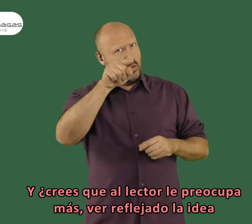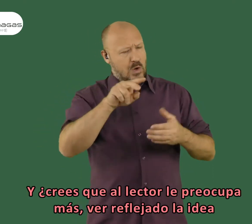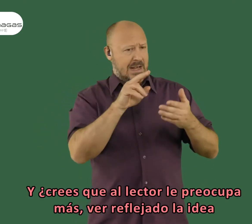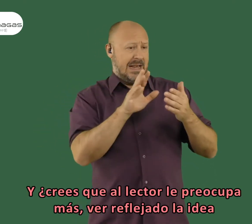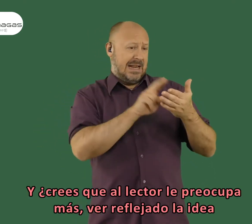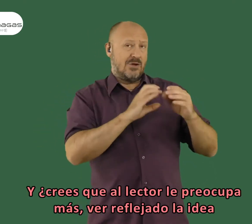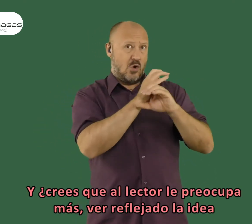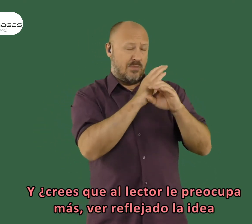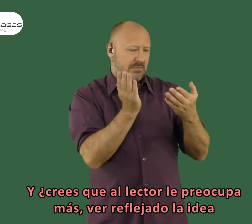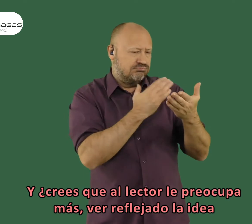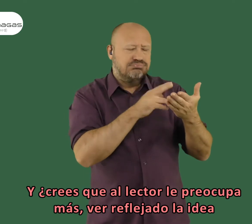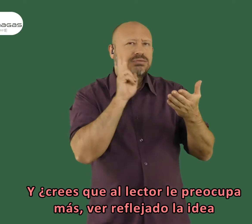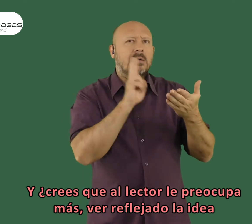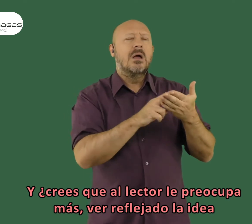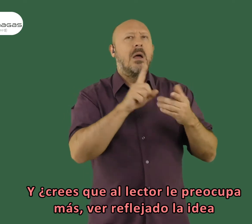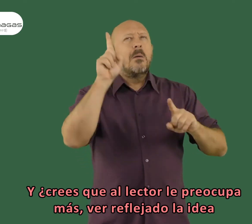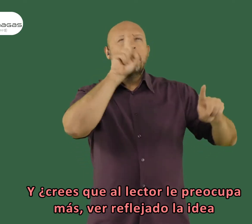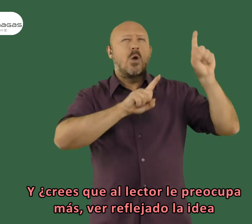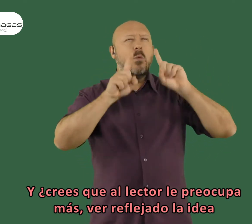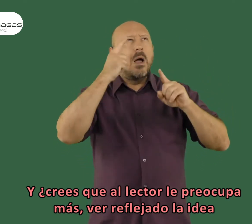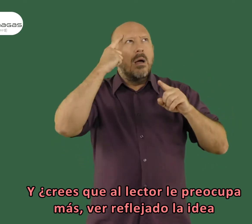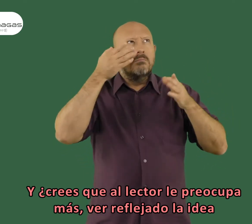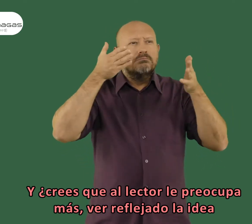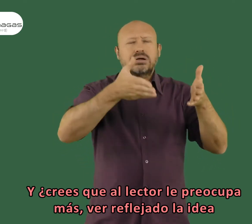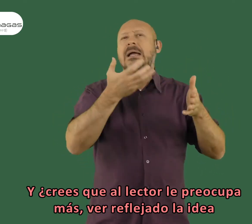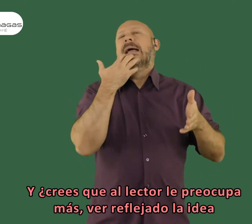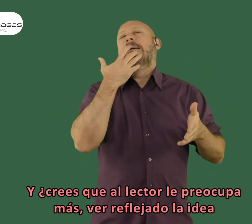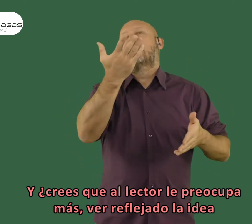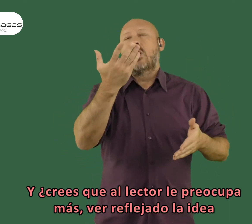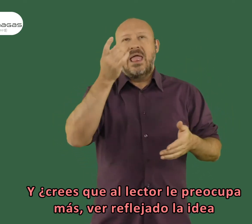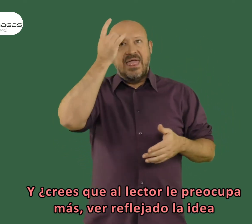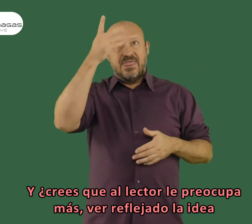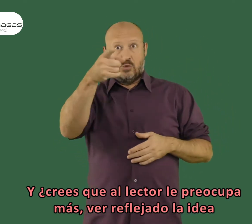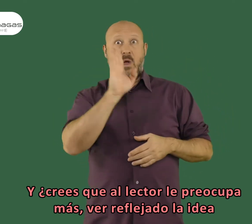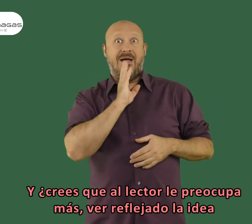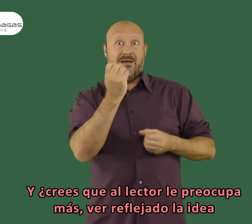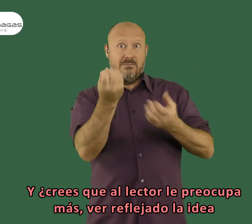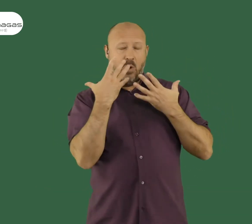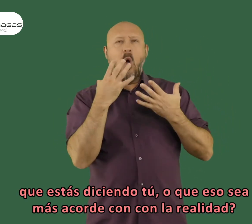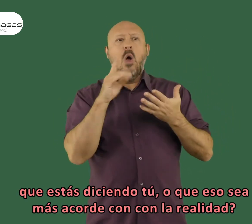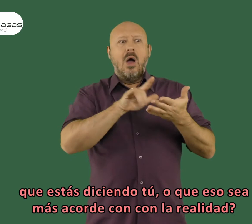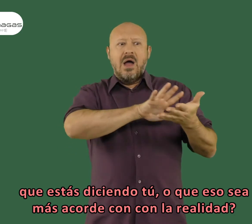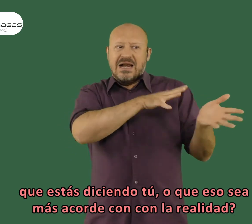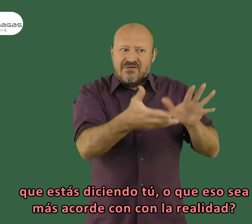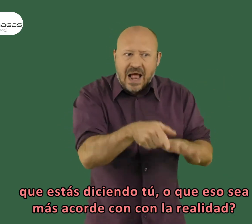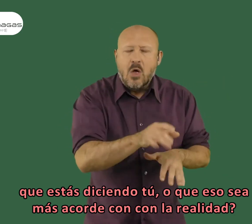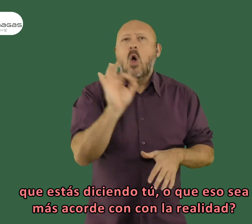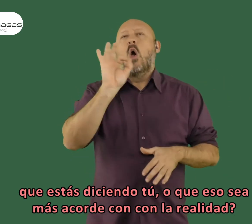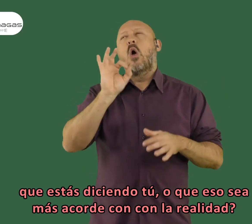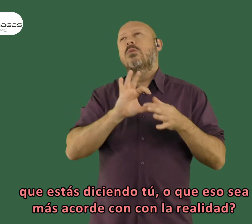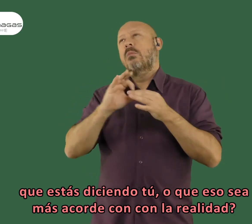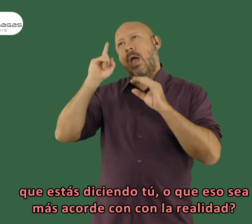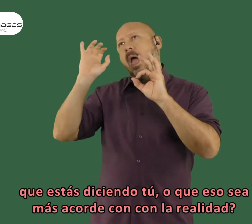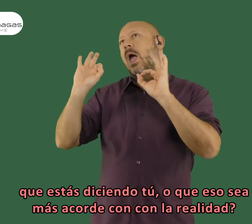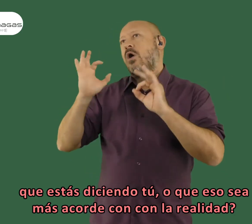¿Y crees que al lector le preocupa más ver reflejado la idea que estás diciendo tú o